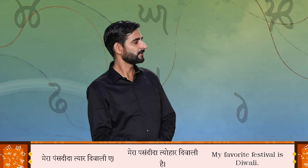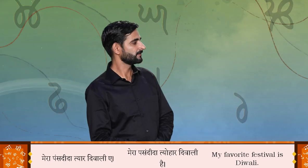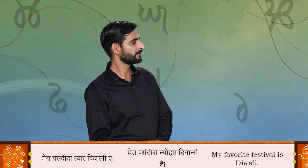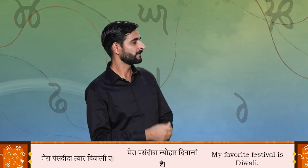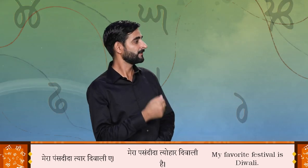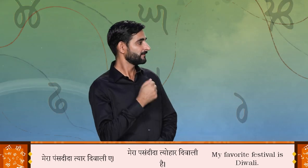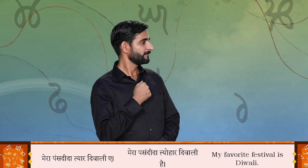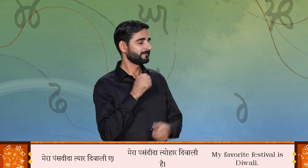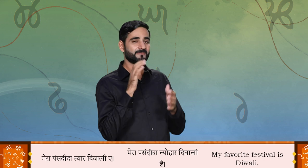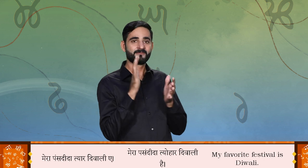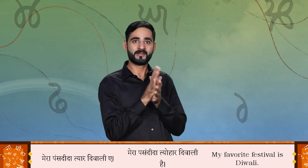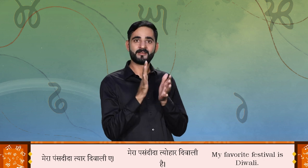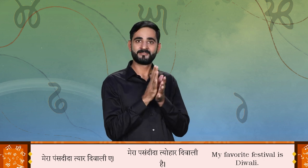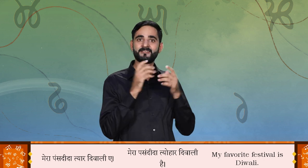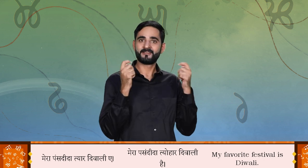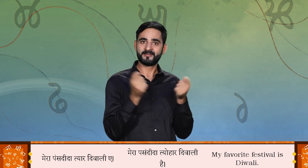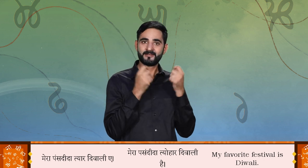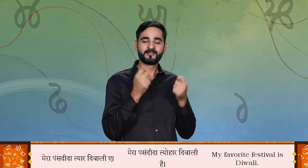मेरा पसंदेदा ट्यार दिवाली है